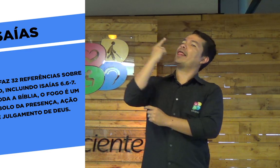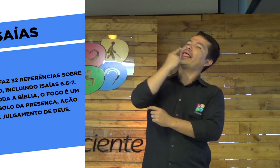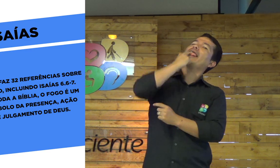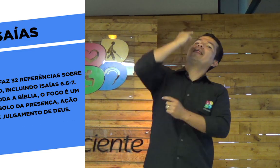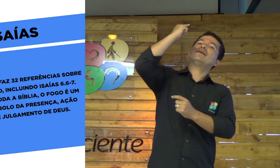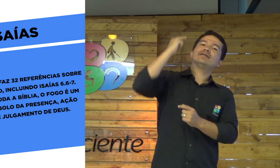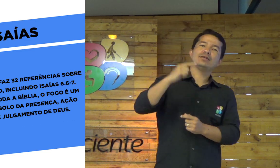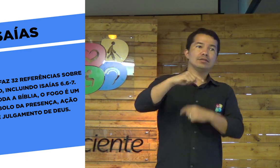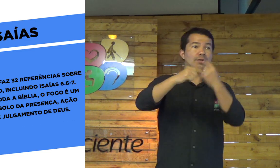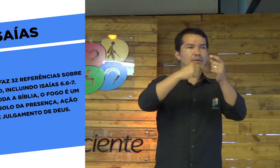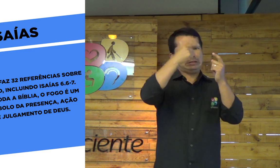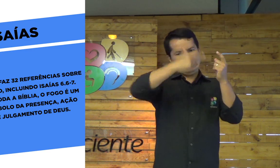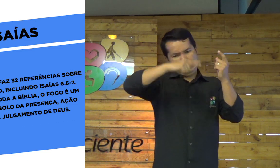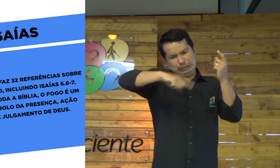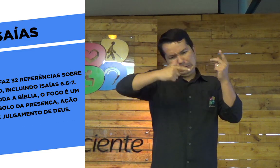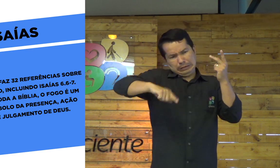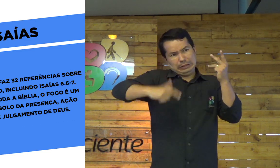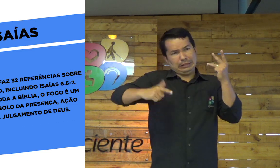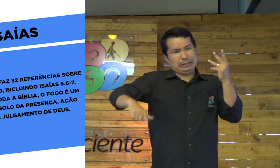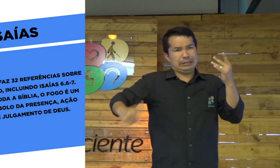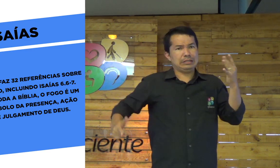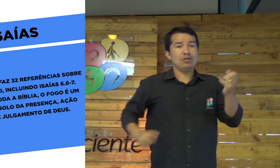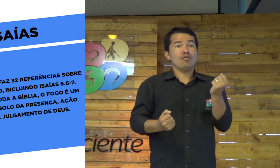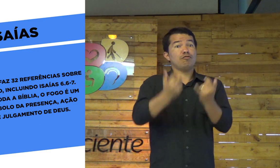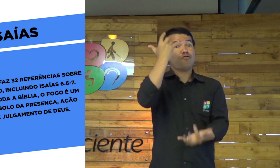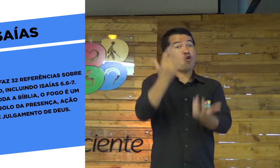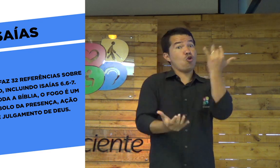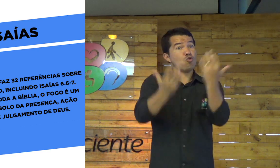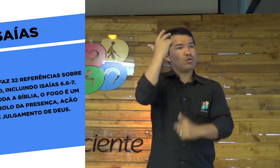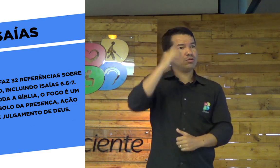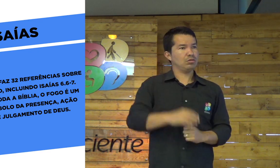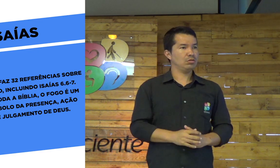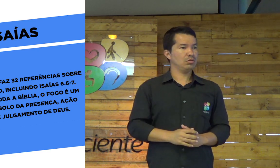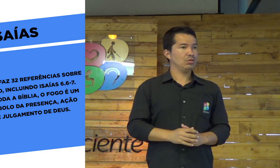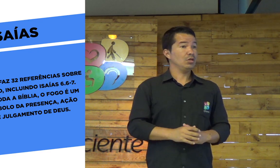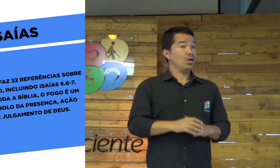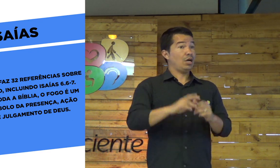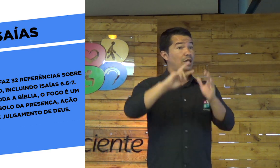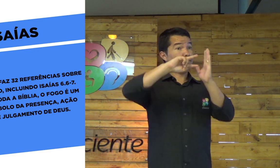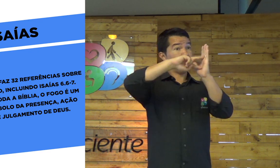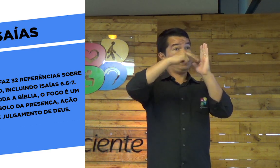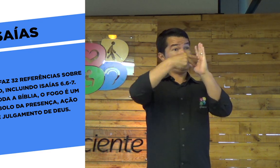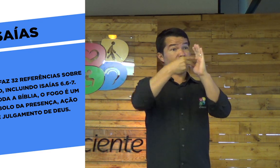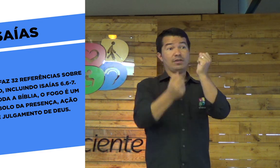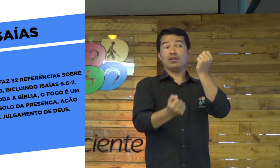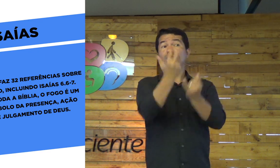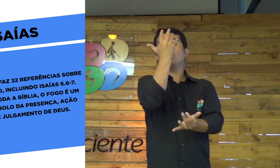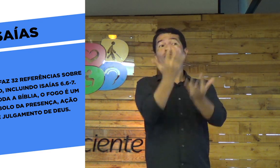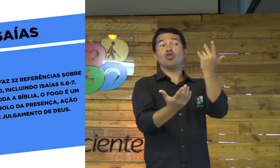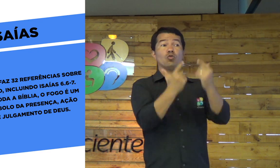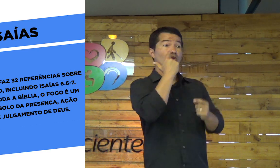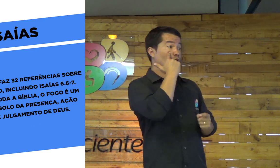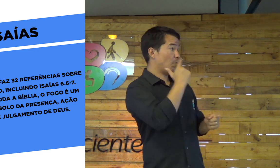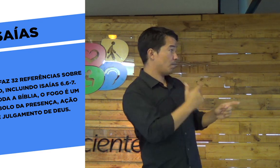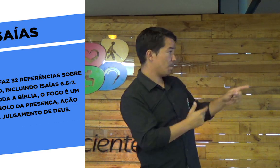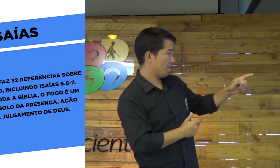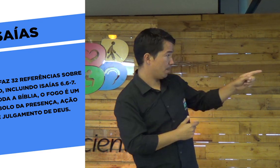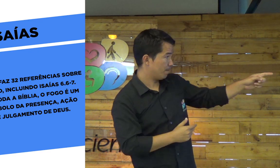Mas o que significa o